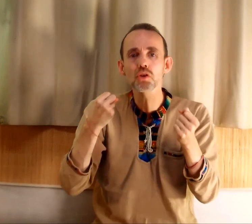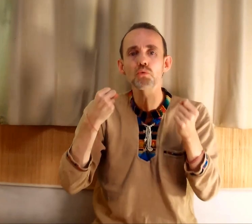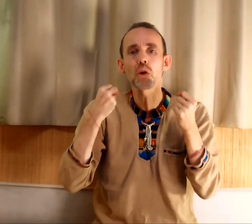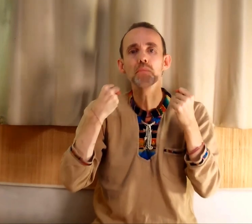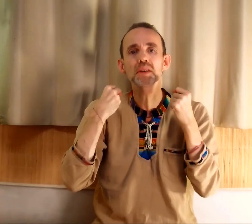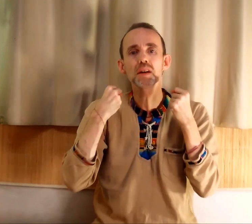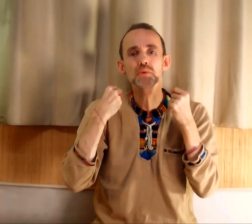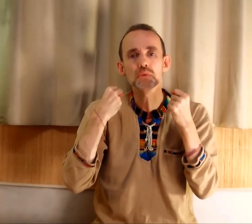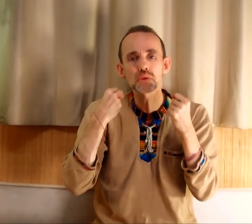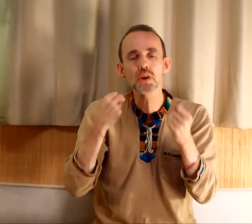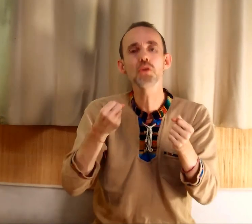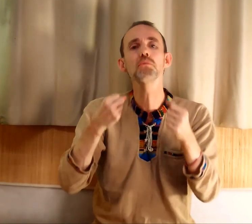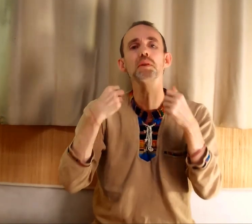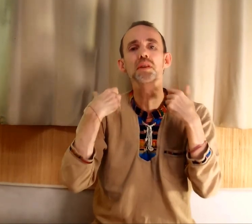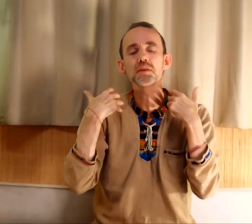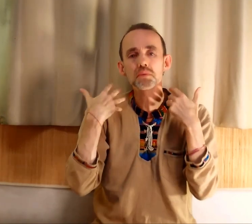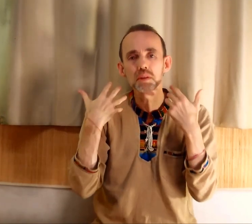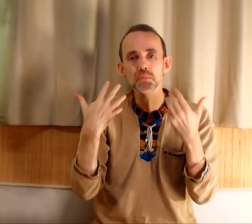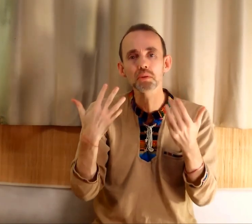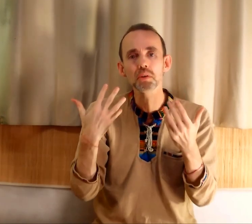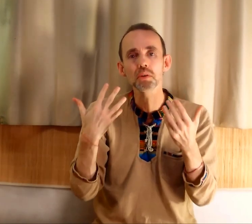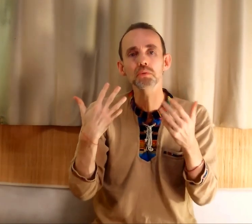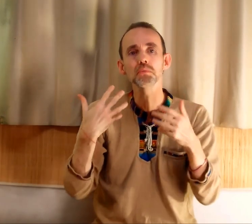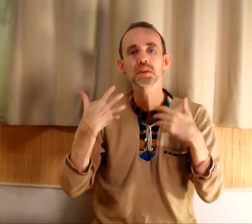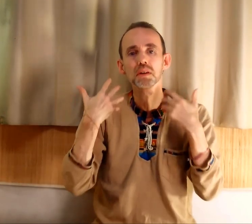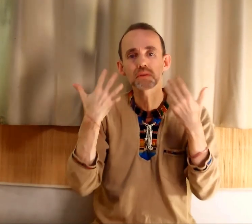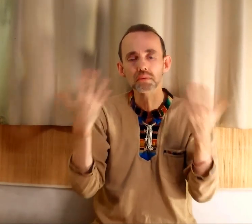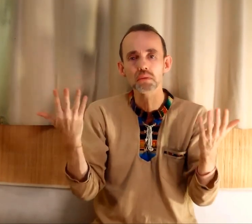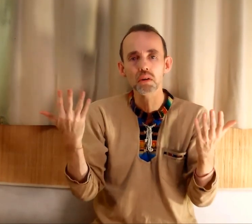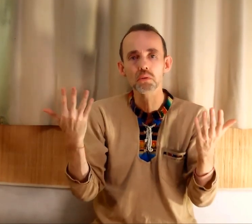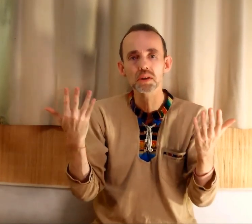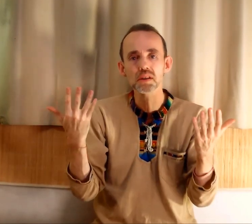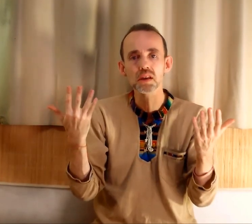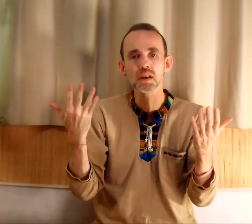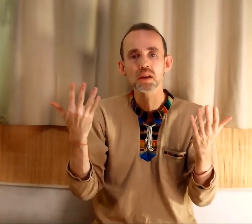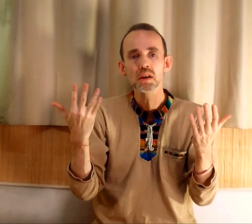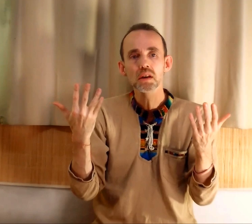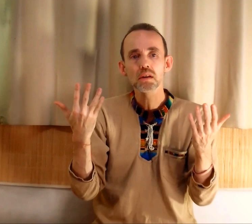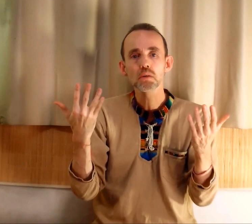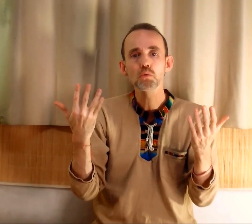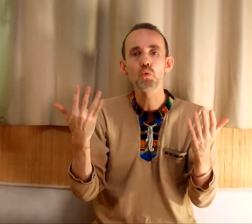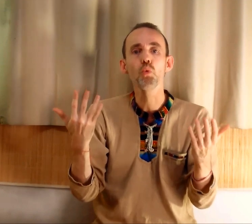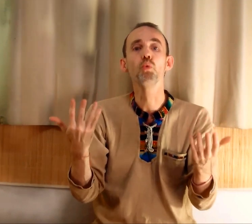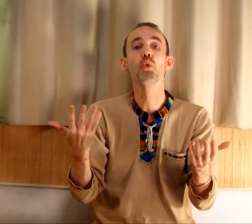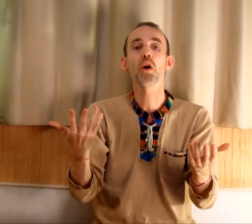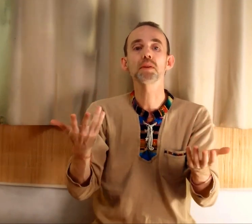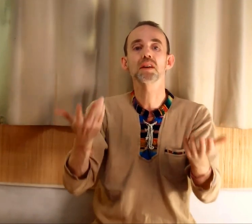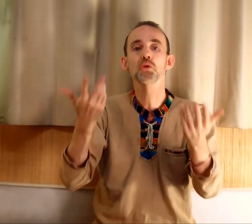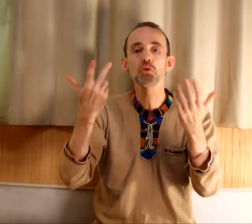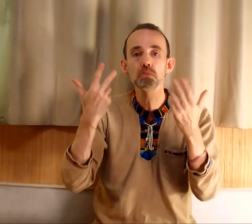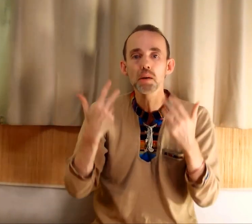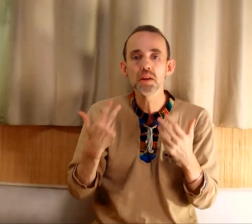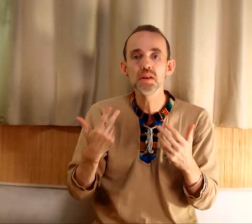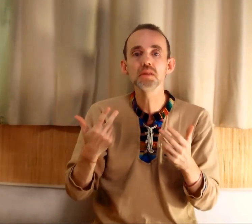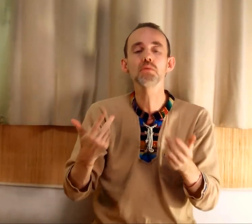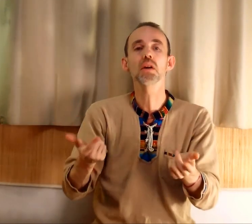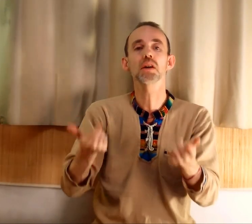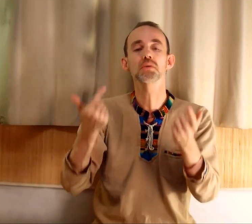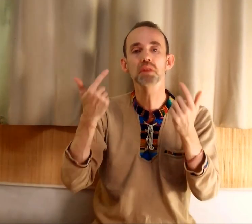'argent, ou alors parce qu'elles sont seules, parce qu sont dépendantes, ou parce qu'elles sont angoissées, ou alors parce qu'elles culpabilisent, ou alors qu'elles ont